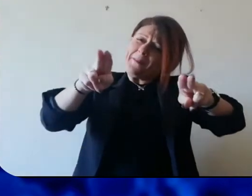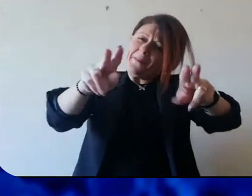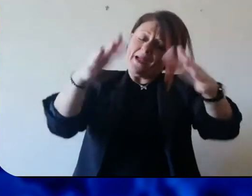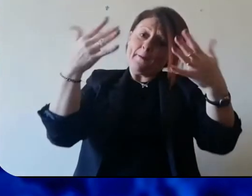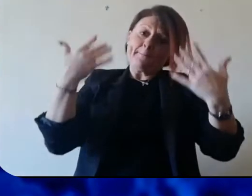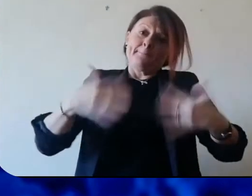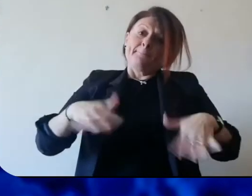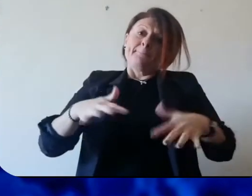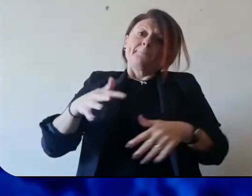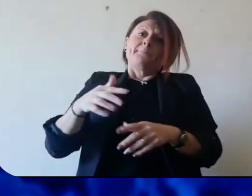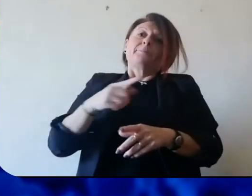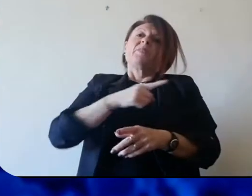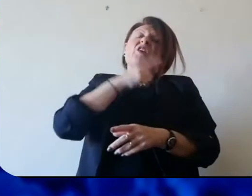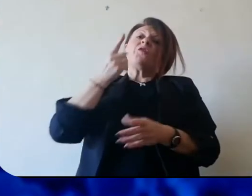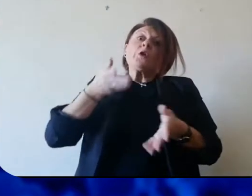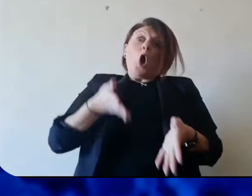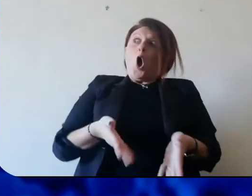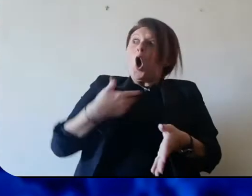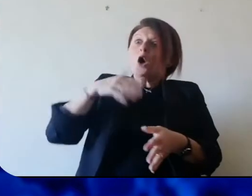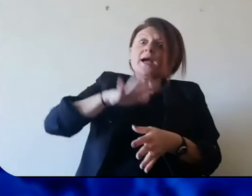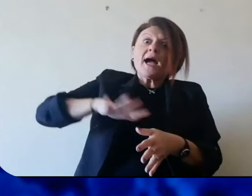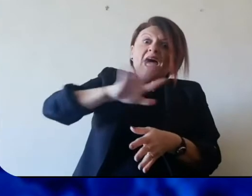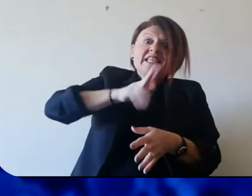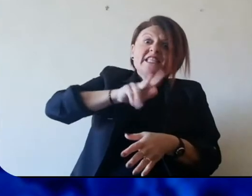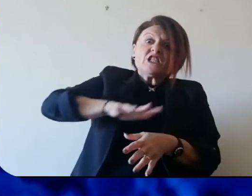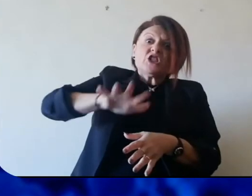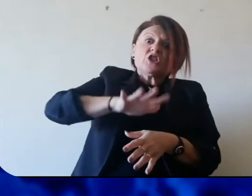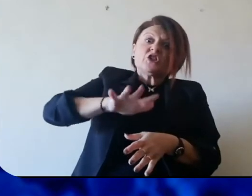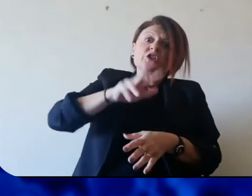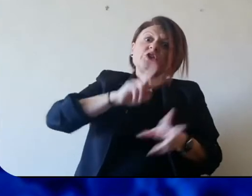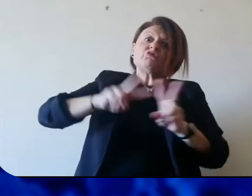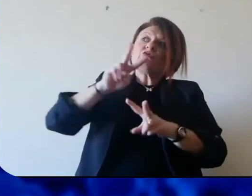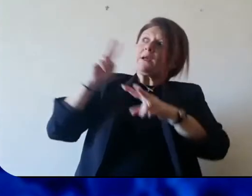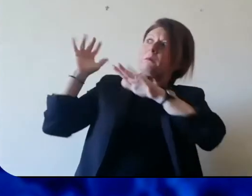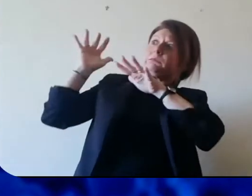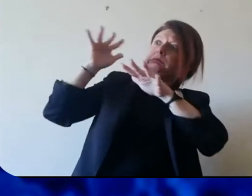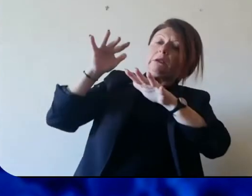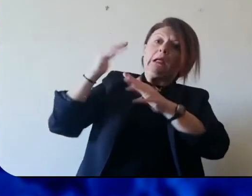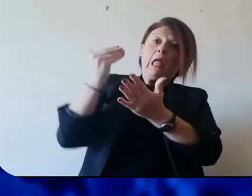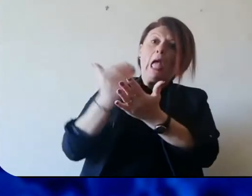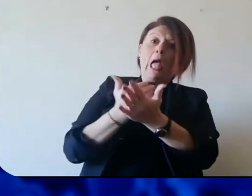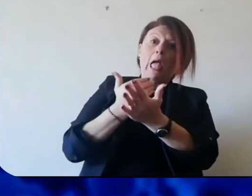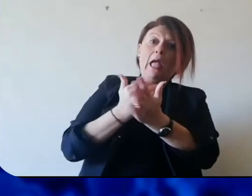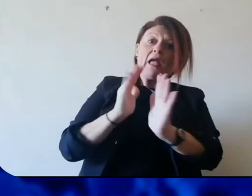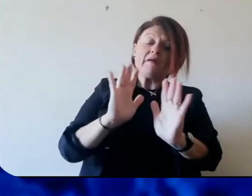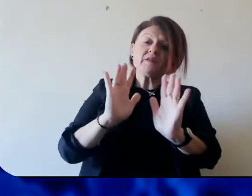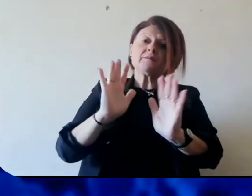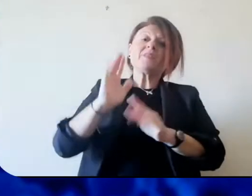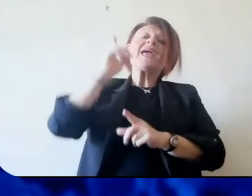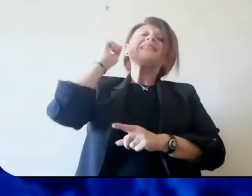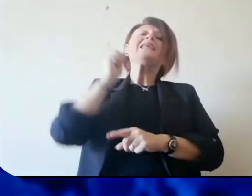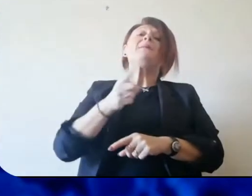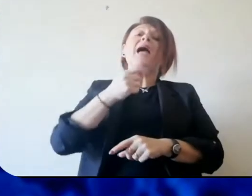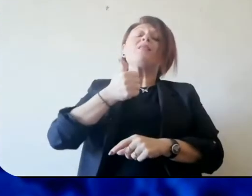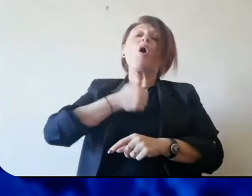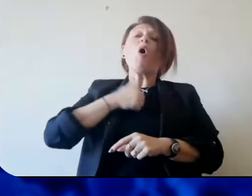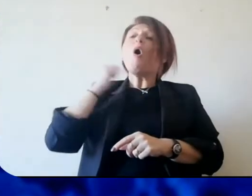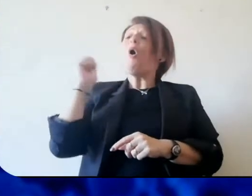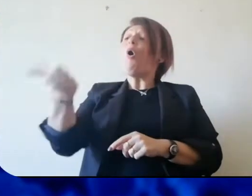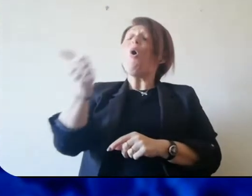uomini, donne e allora noi abbiamo finora limitato questa ondata.